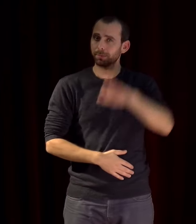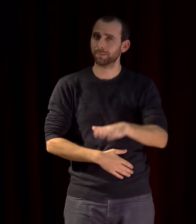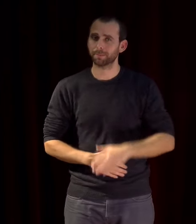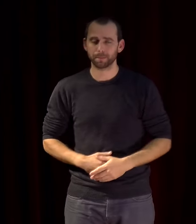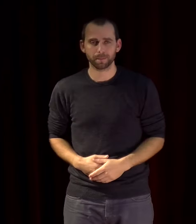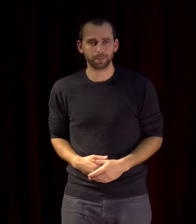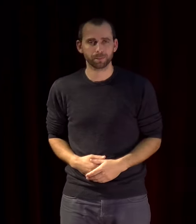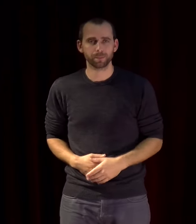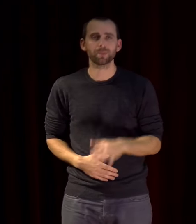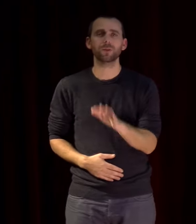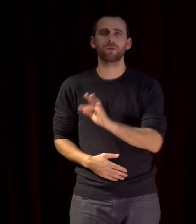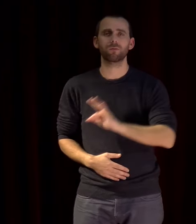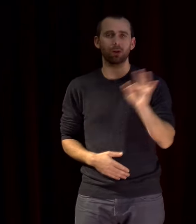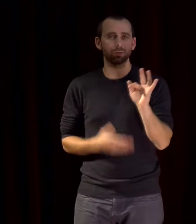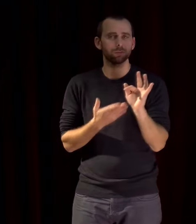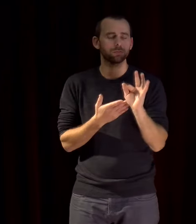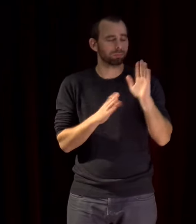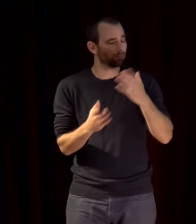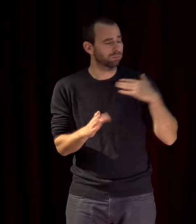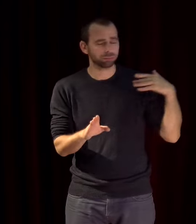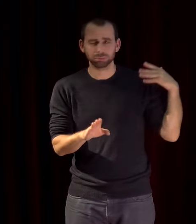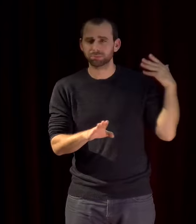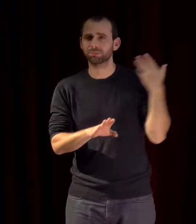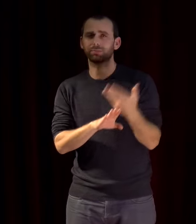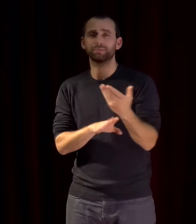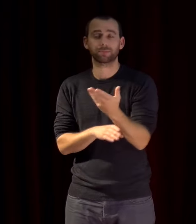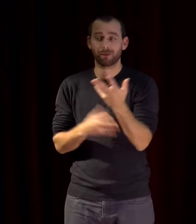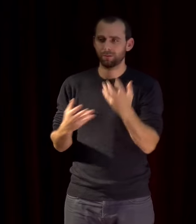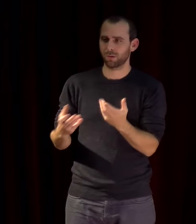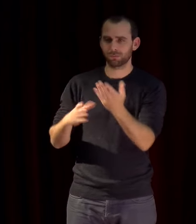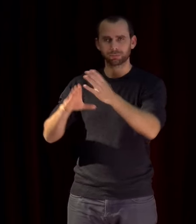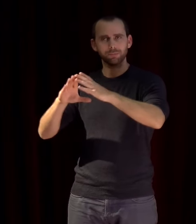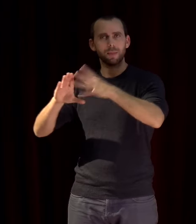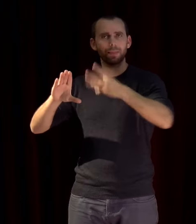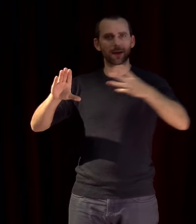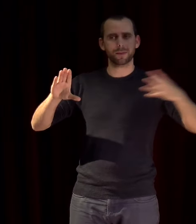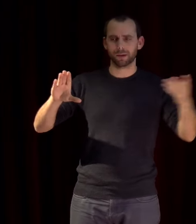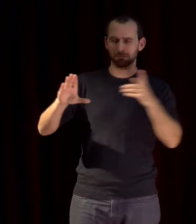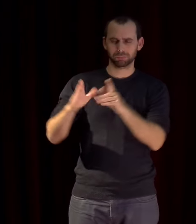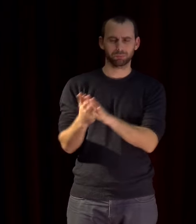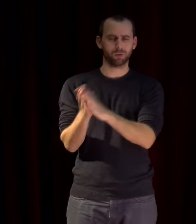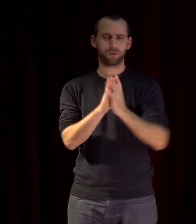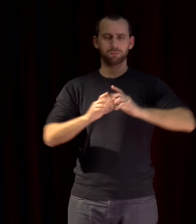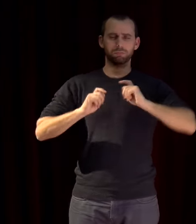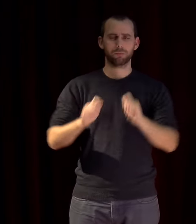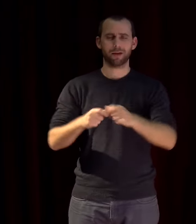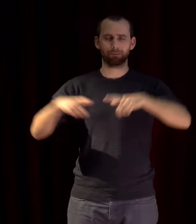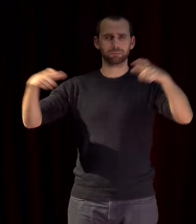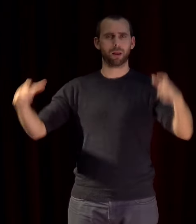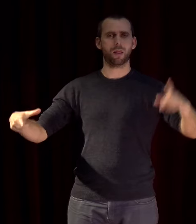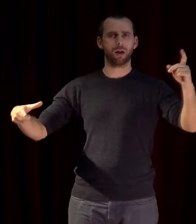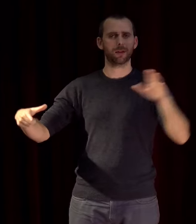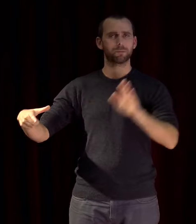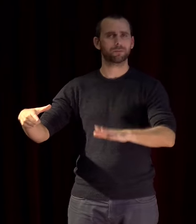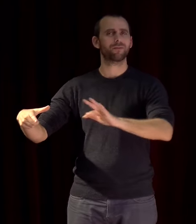longtemps aspiré à faire de la Méditerranée un lac français jusqu'à l'époque des colonisations